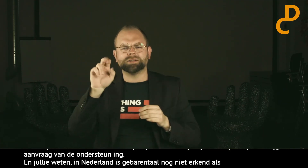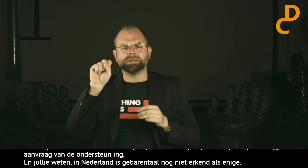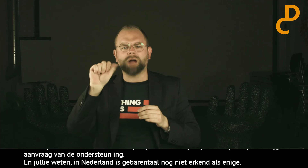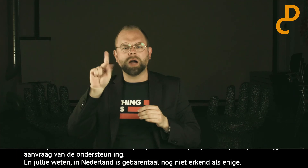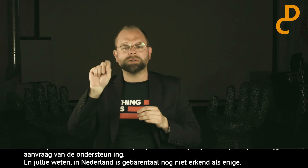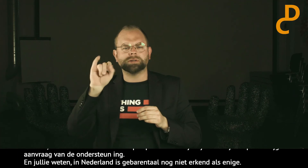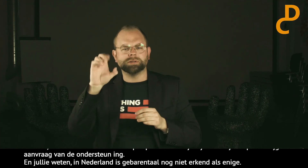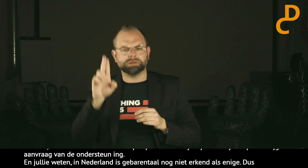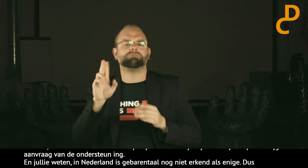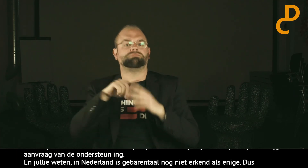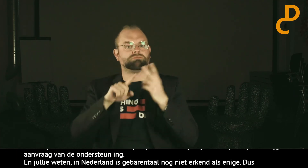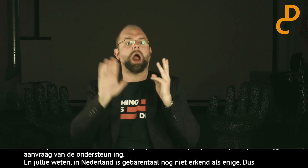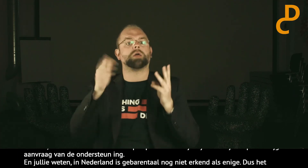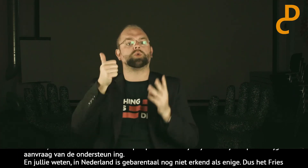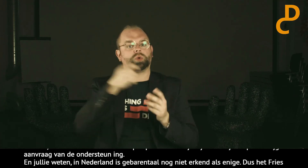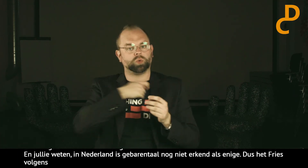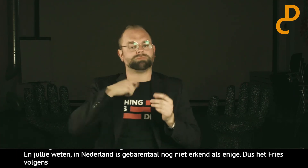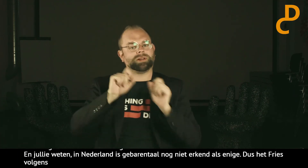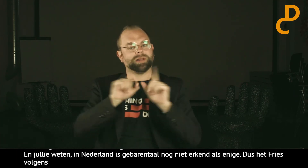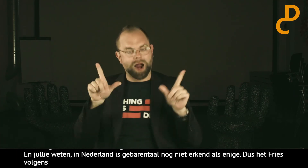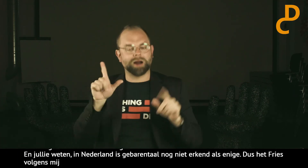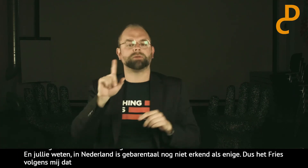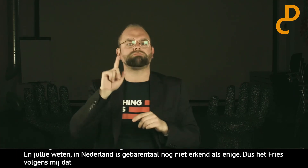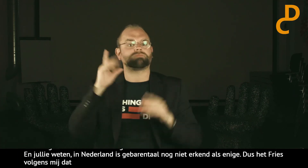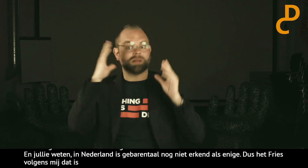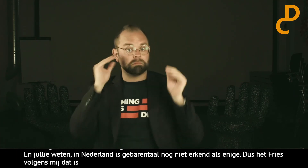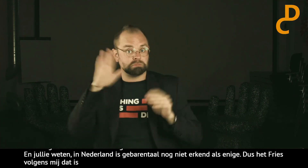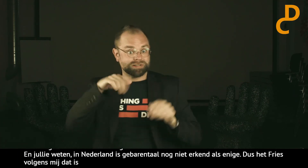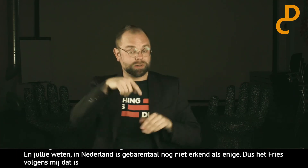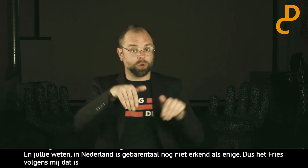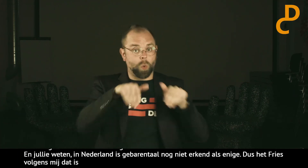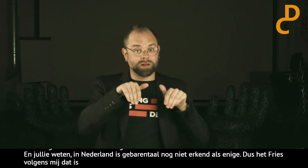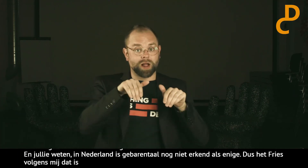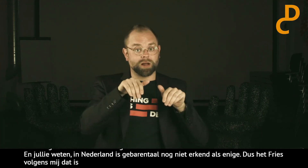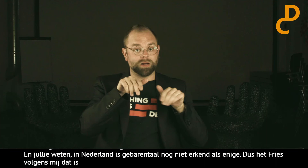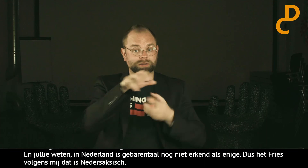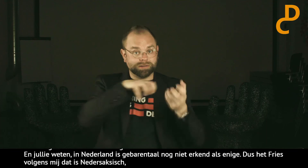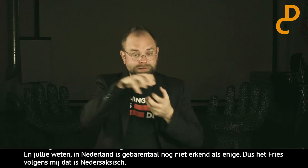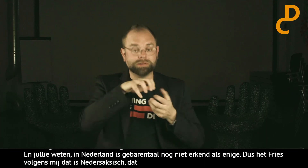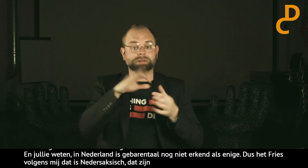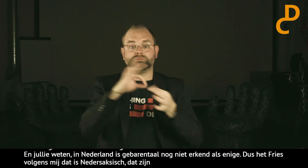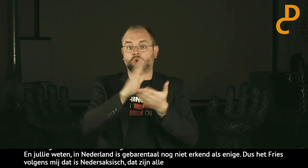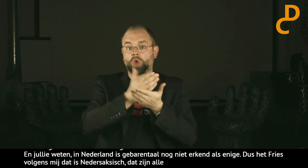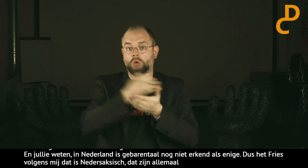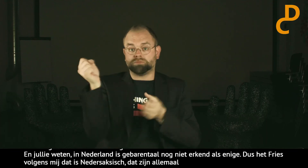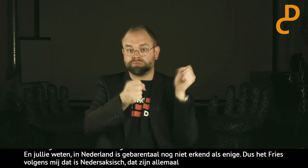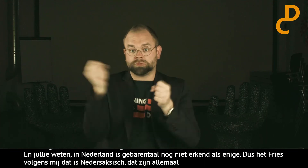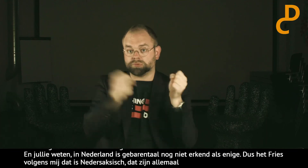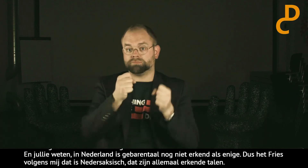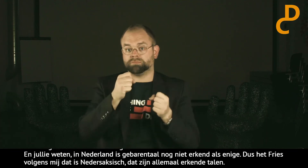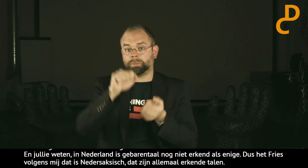Neder-Saxies, die zijn allemaal erkende talen. En nu met de coronacrisis wordt er heel vaak